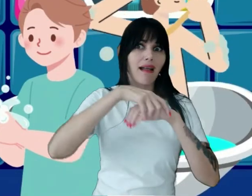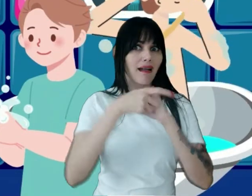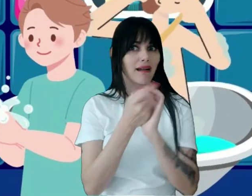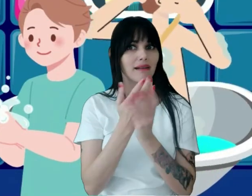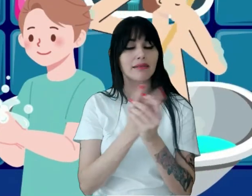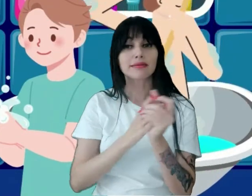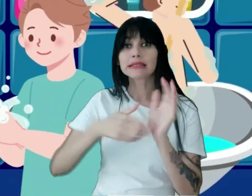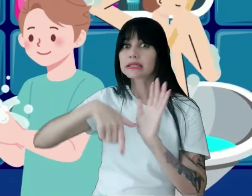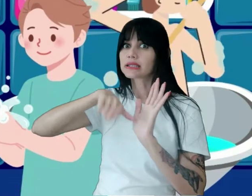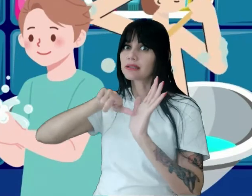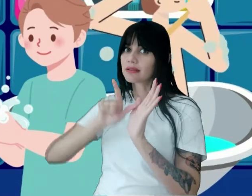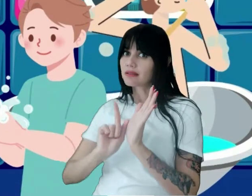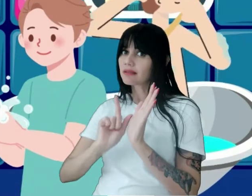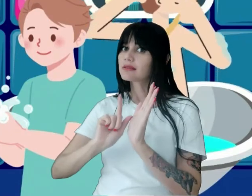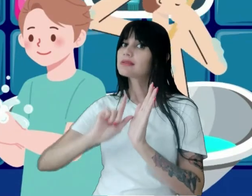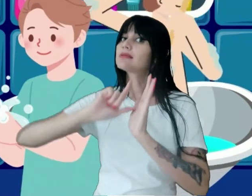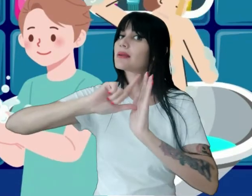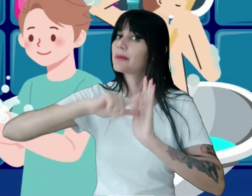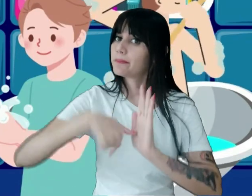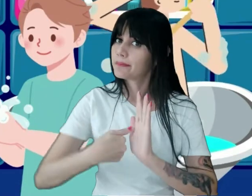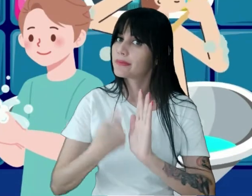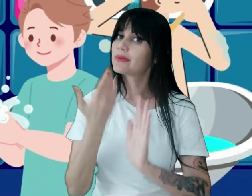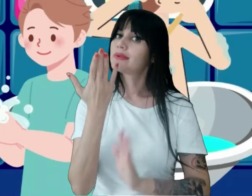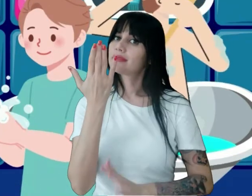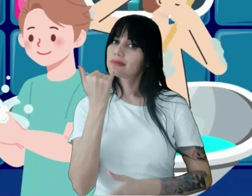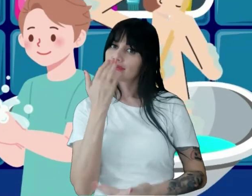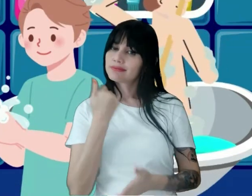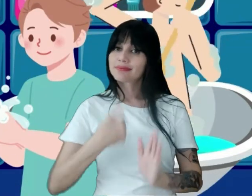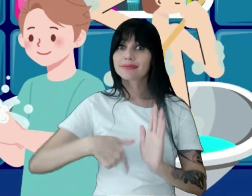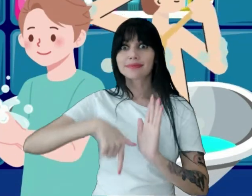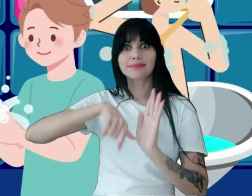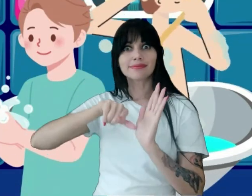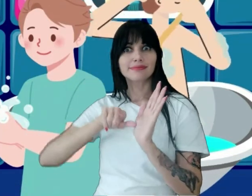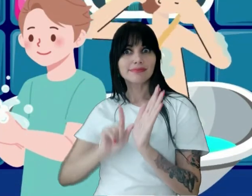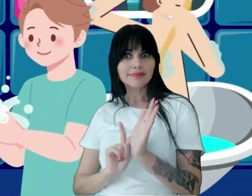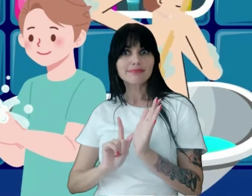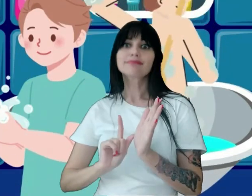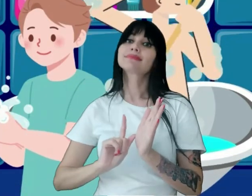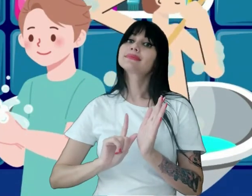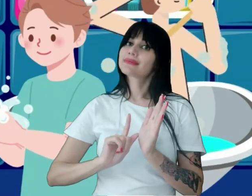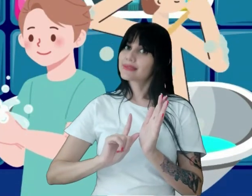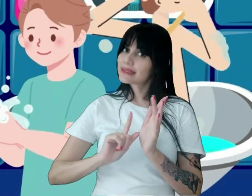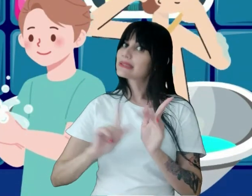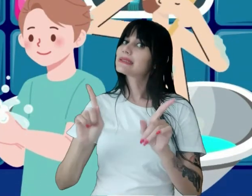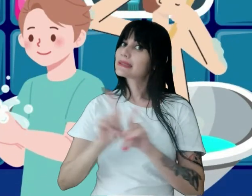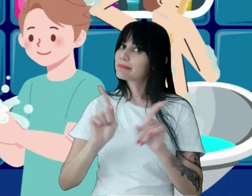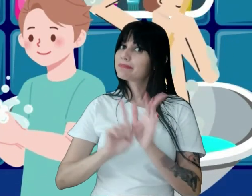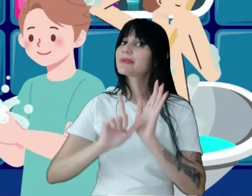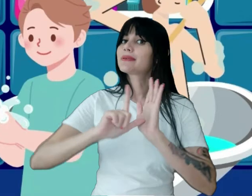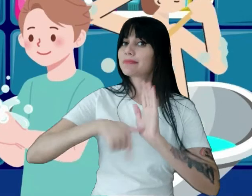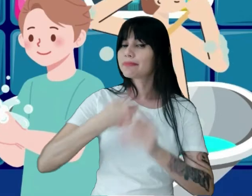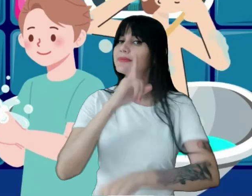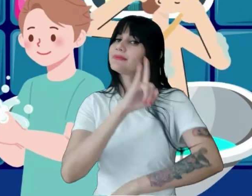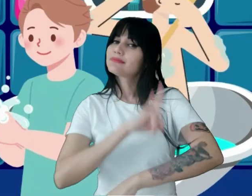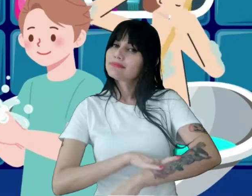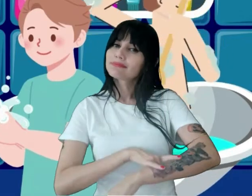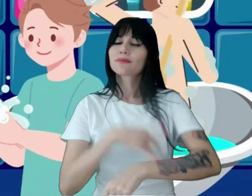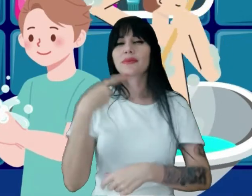Antes e após As refeições E antes e após Meu banheiro Escovar Escovar Bem os